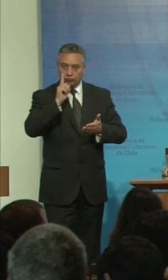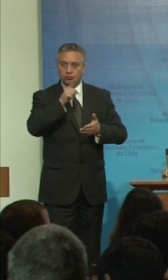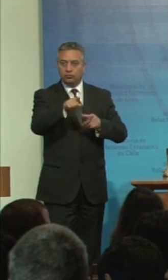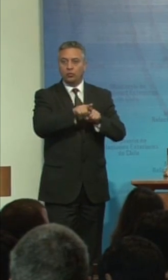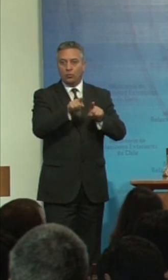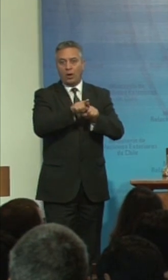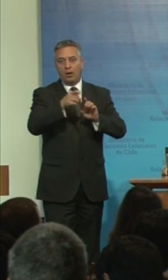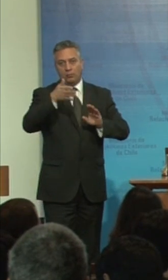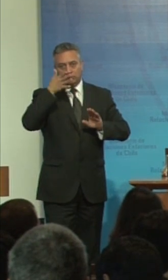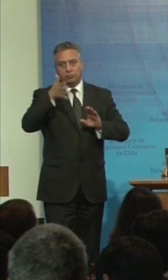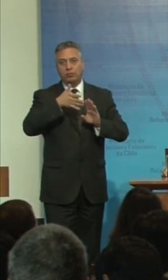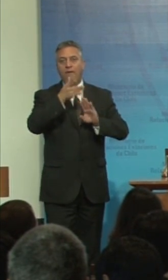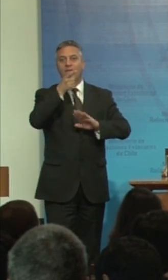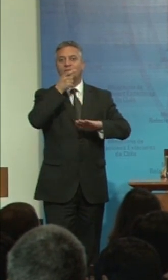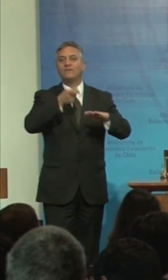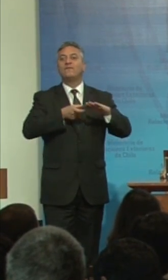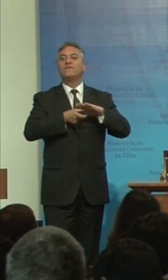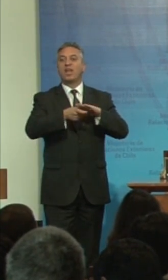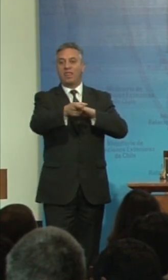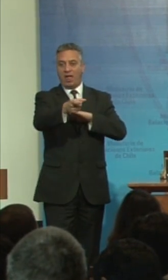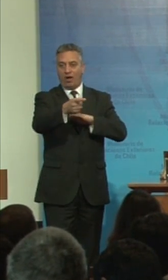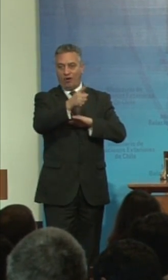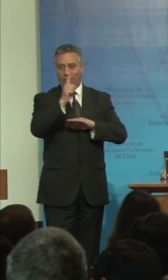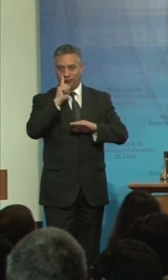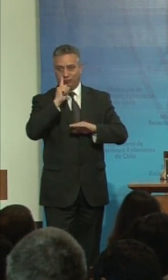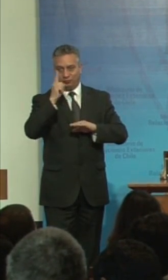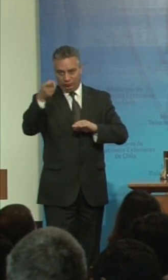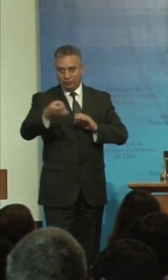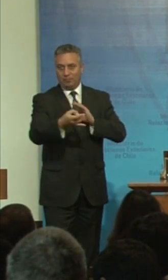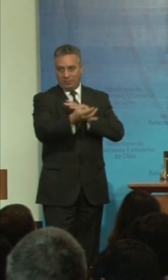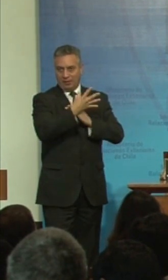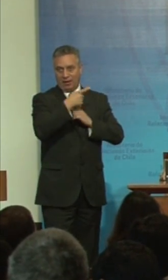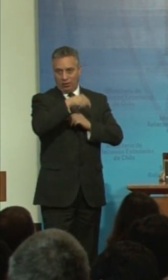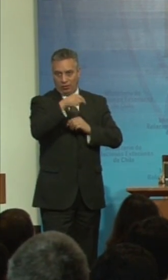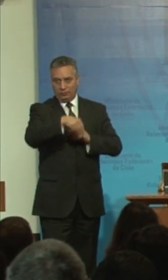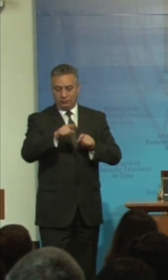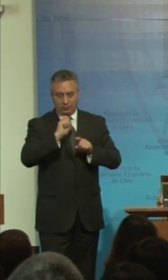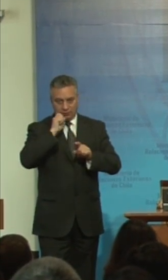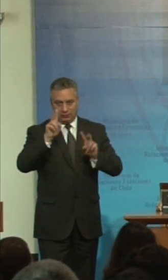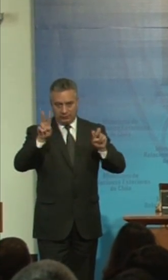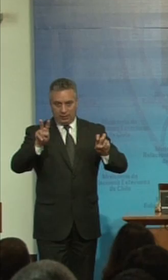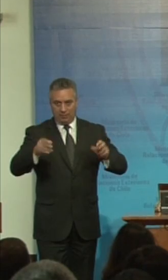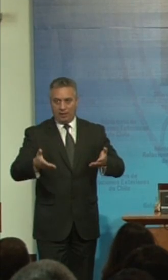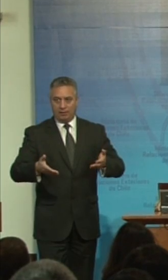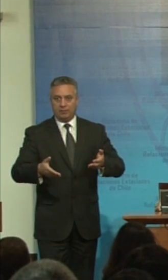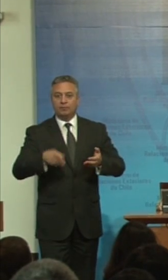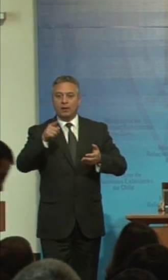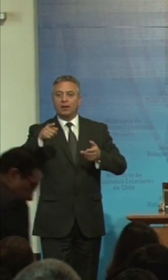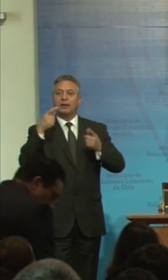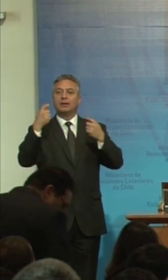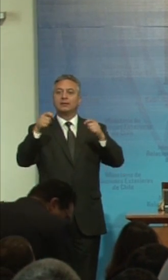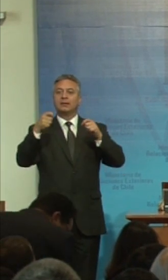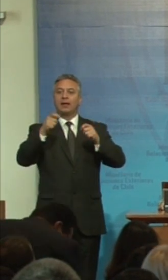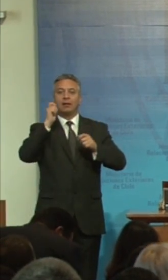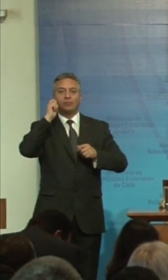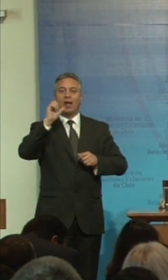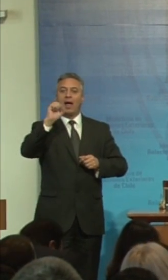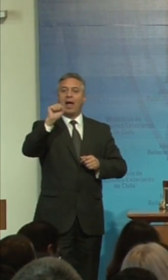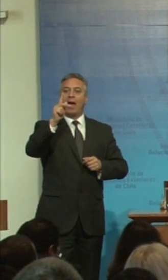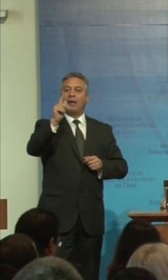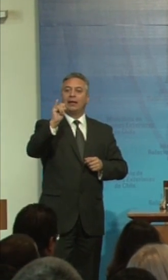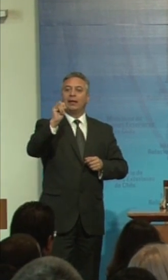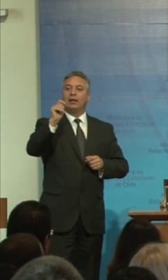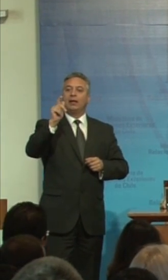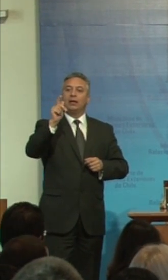su intervención a través de un video que nos ha enviado especialmente para este efecto se trata de la señora Akiko Ito